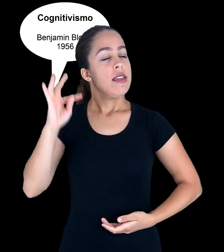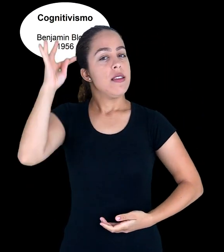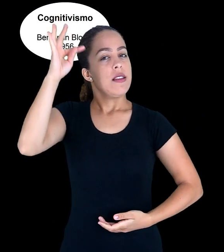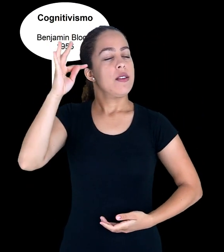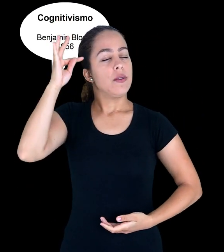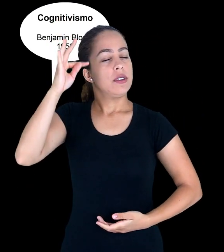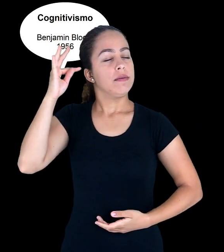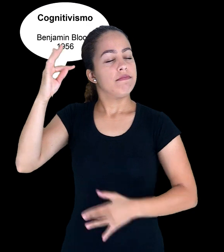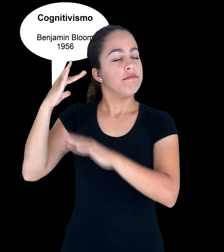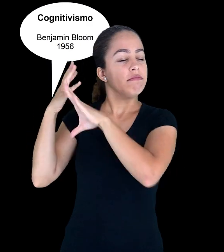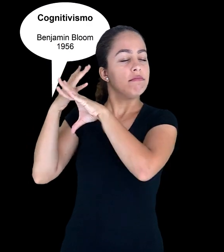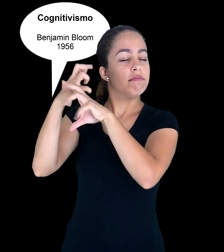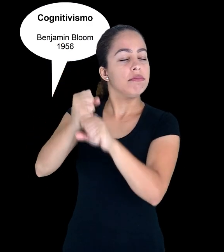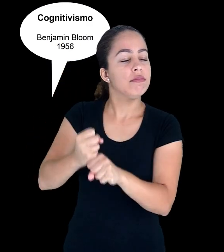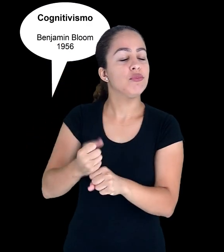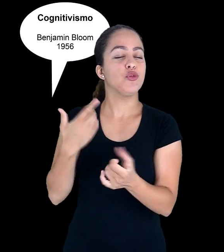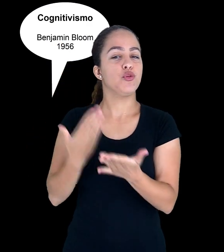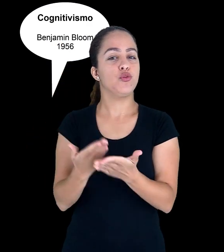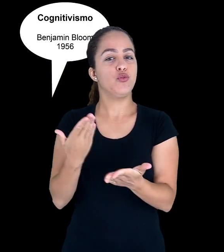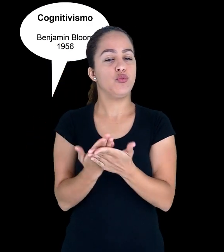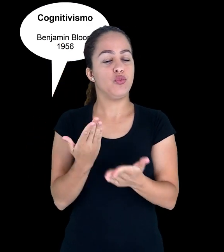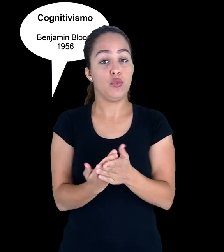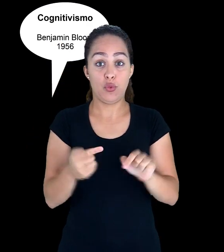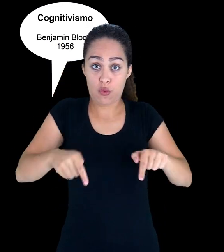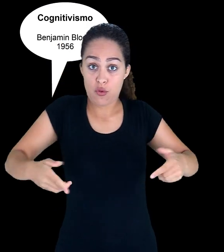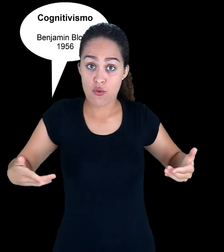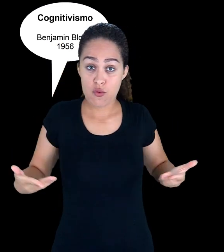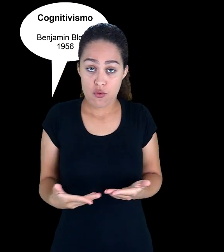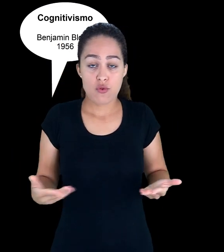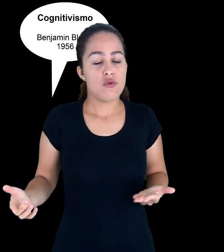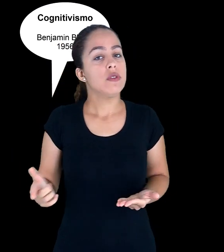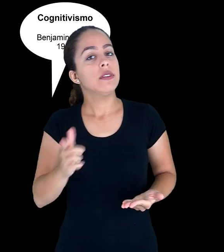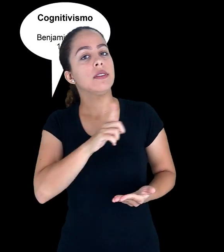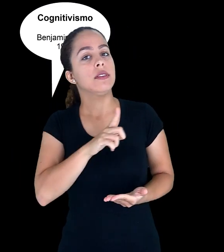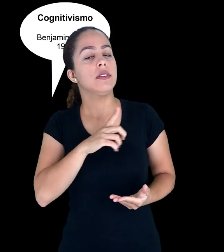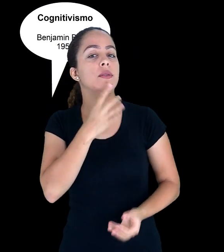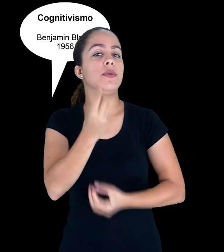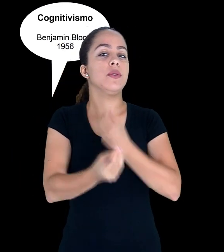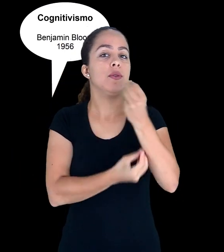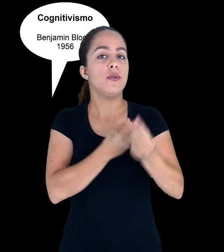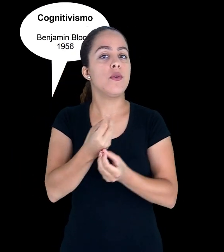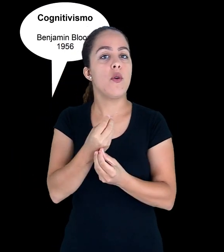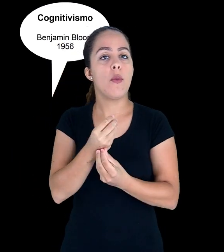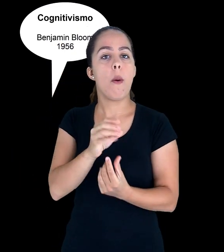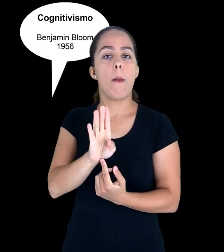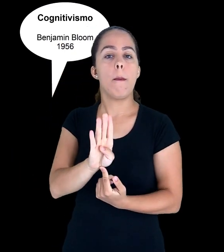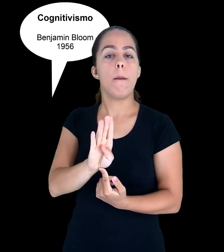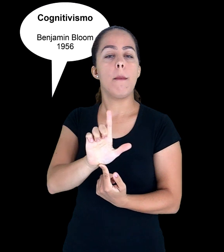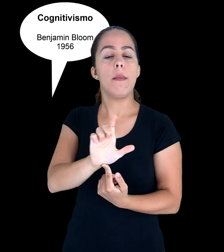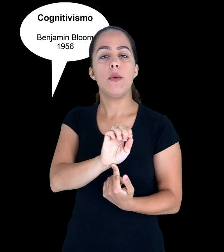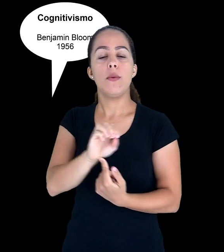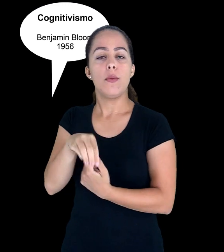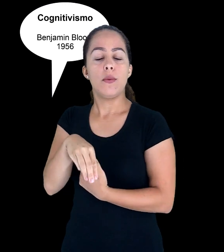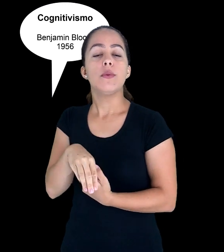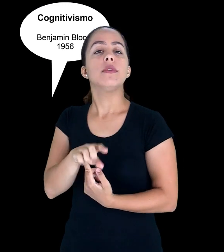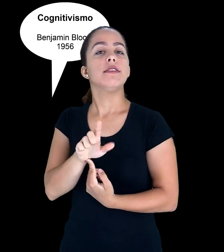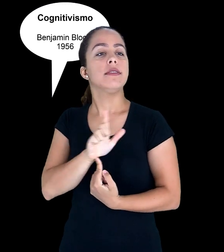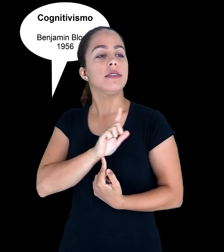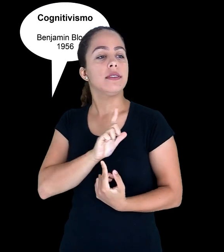foi revisitada. E já tem, atualmente, a releitura da taxonomia de Bloom para a